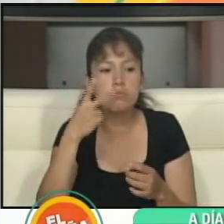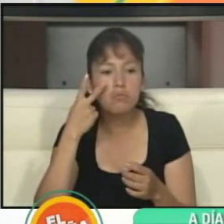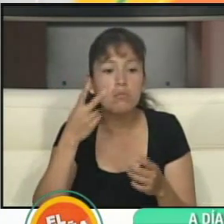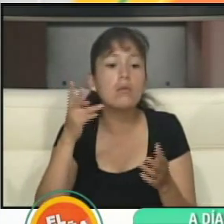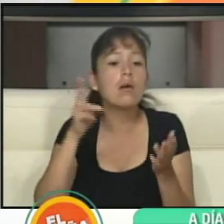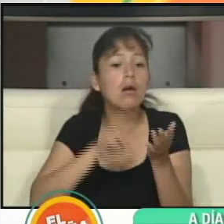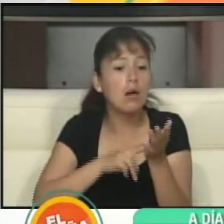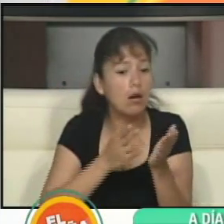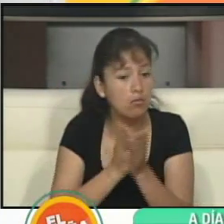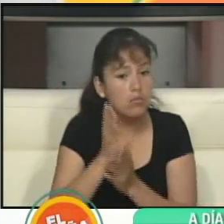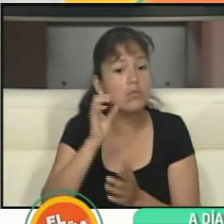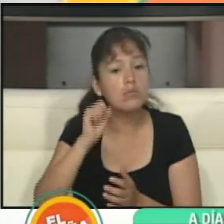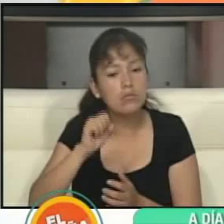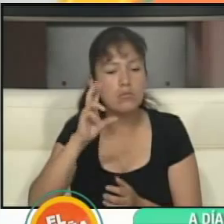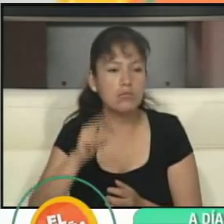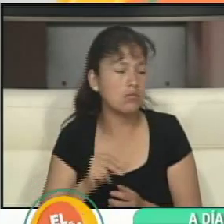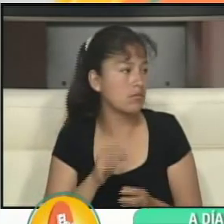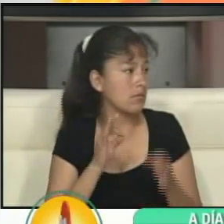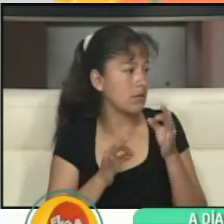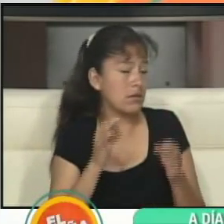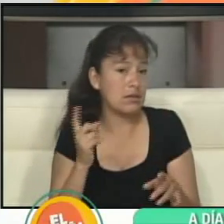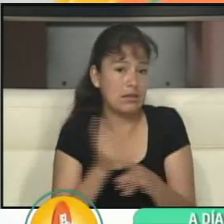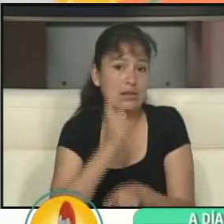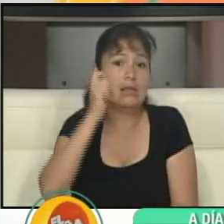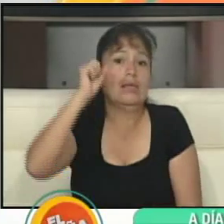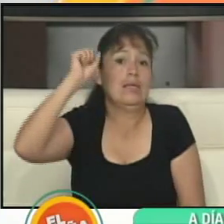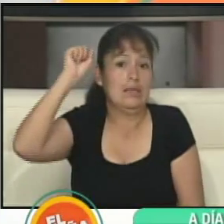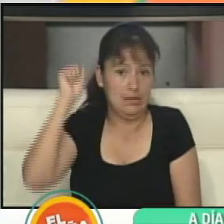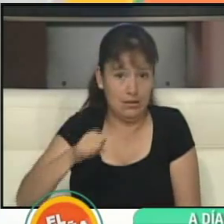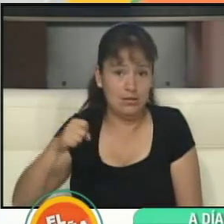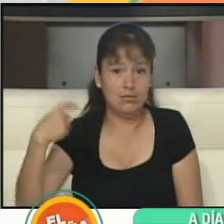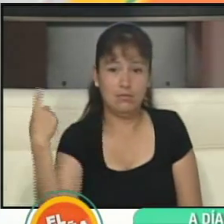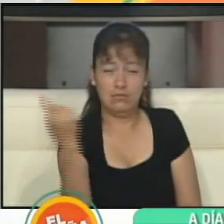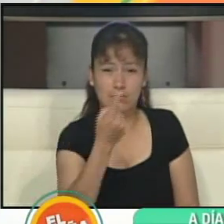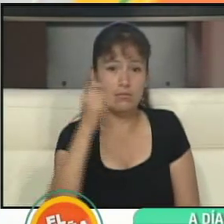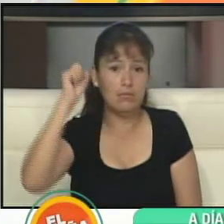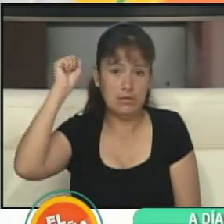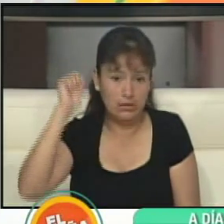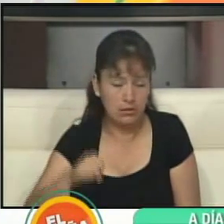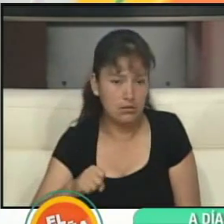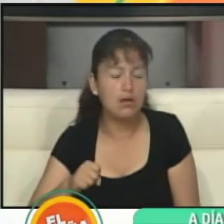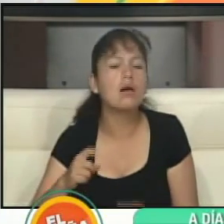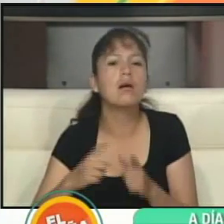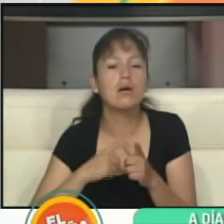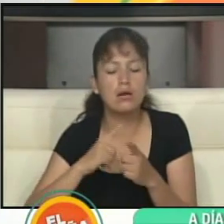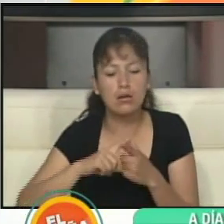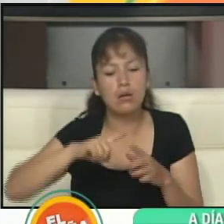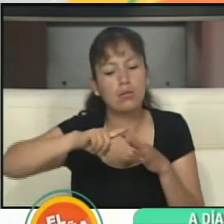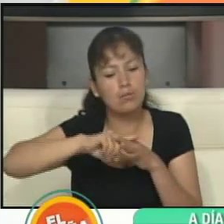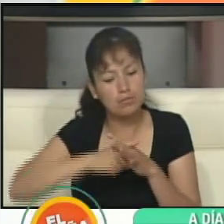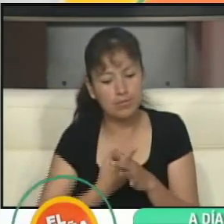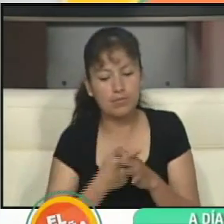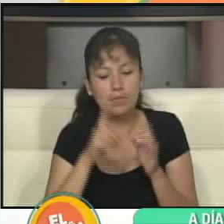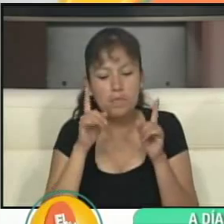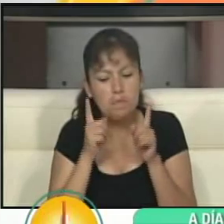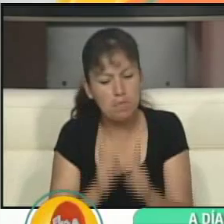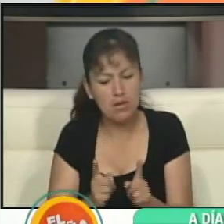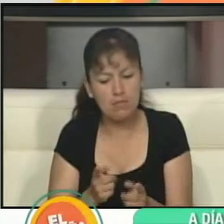documento. ¿Y si gana el sí? En ese caso ya se va a empezar ya a utilizar el documento